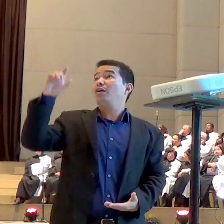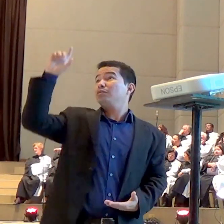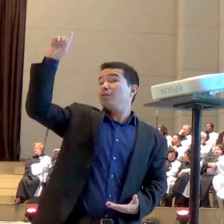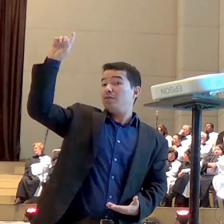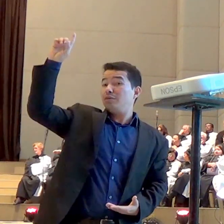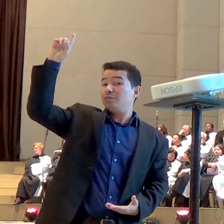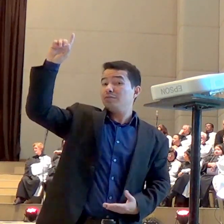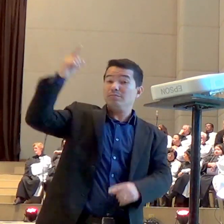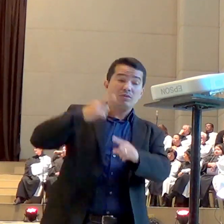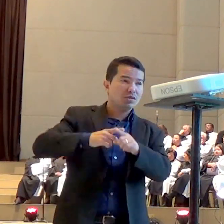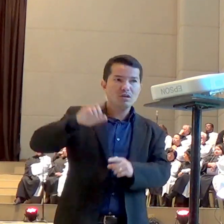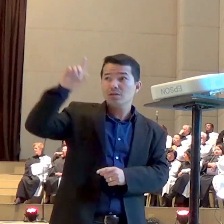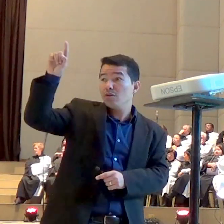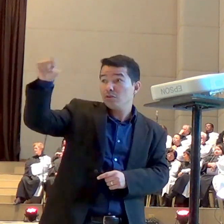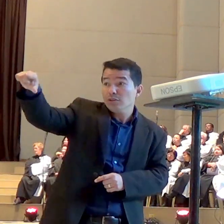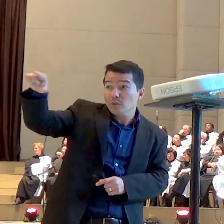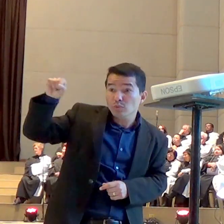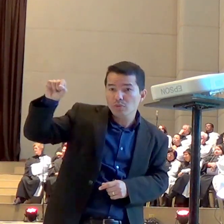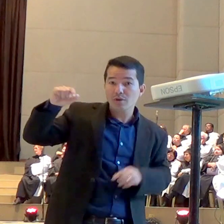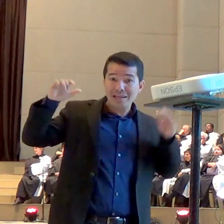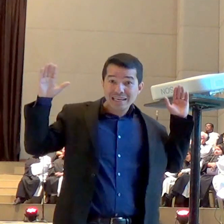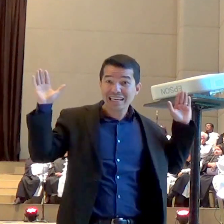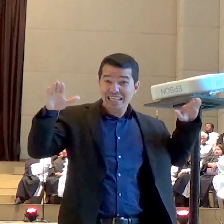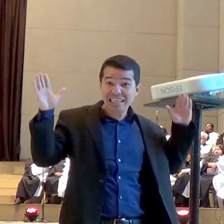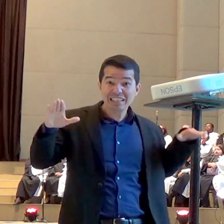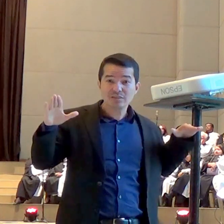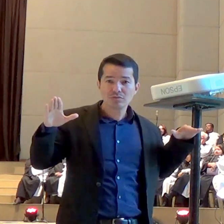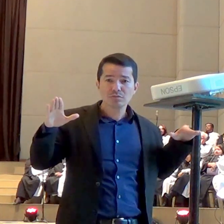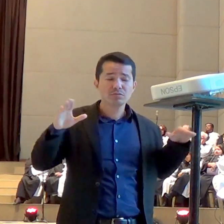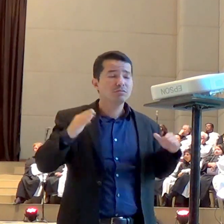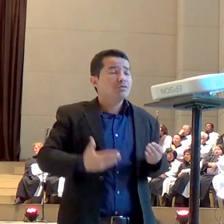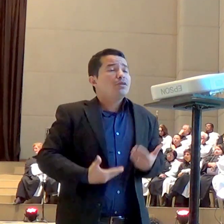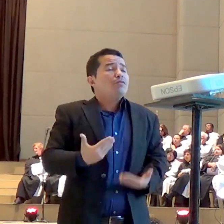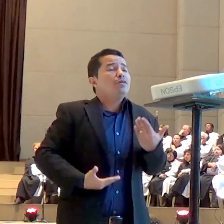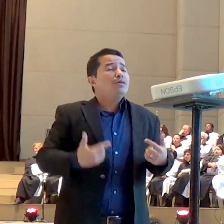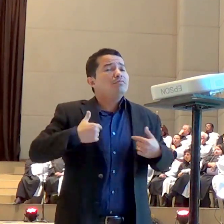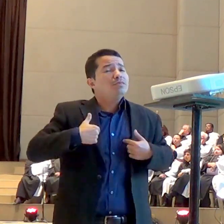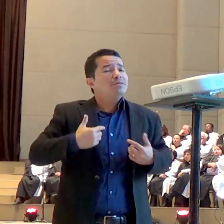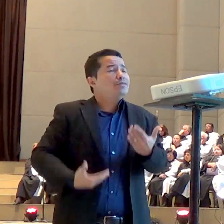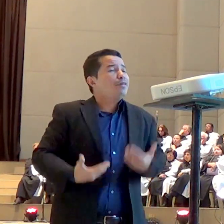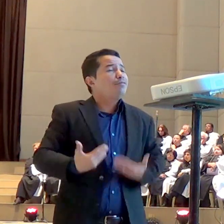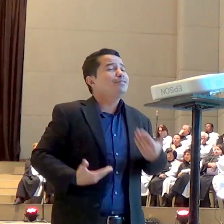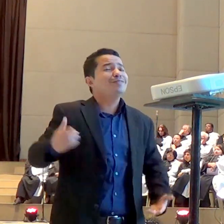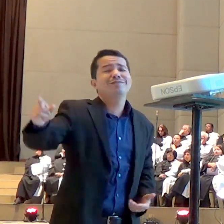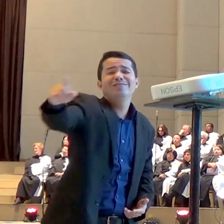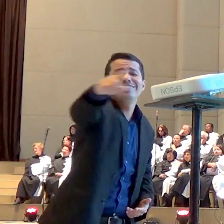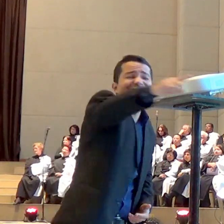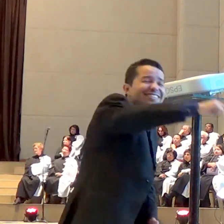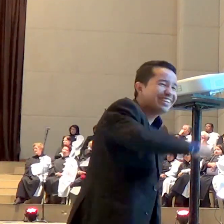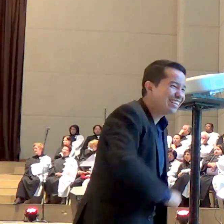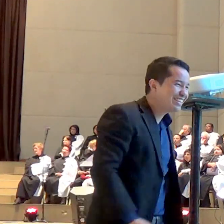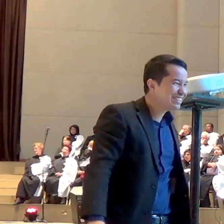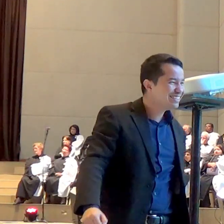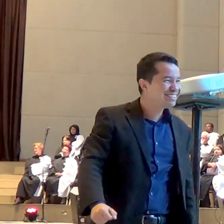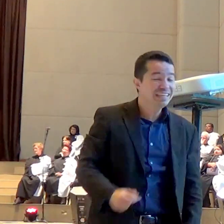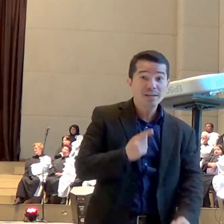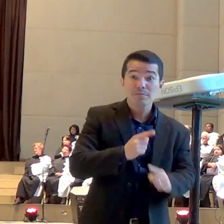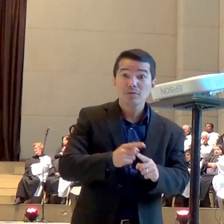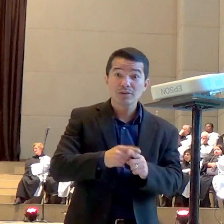ministros da sua graça a favor daqueles que vão salvar como está escrito em Hebreus